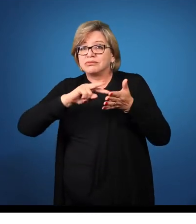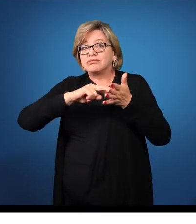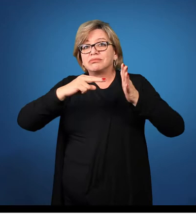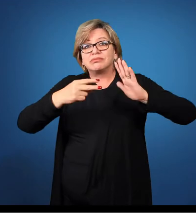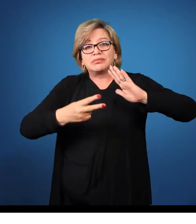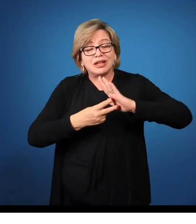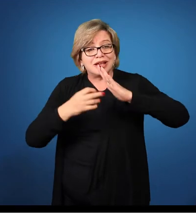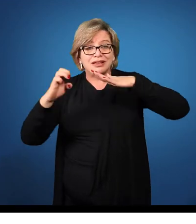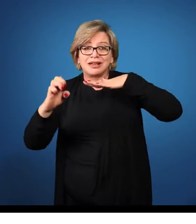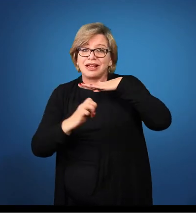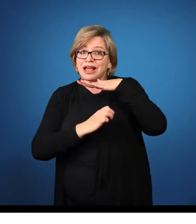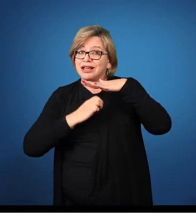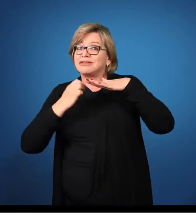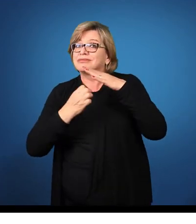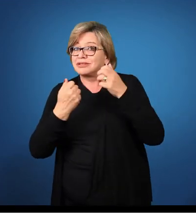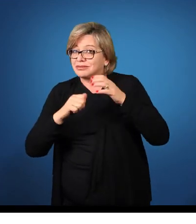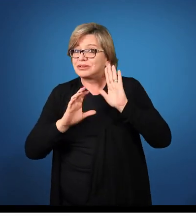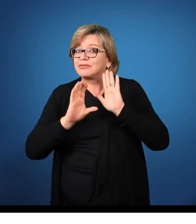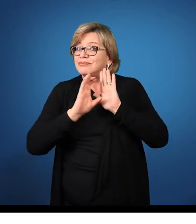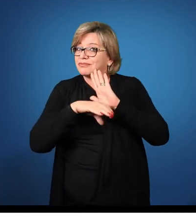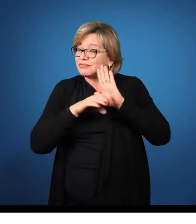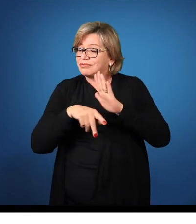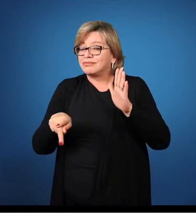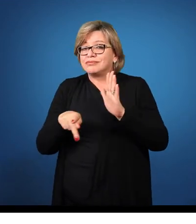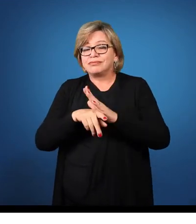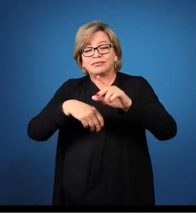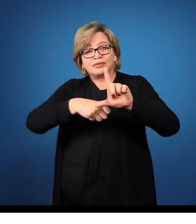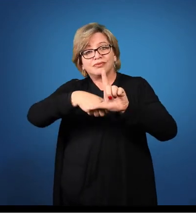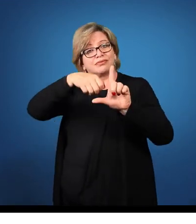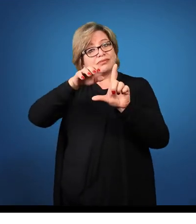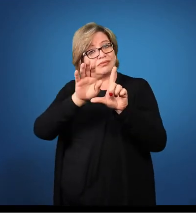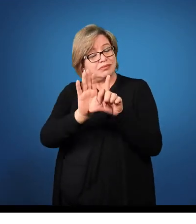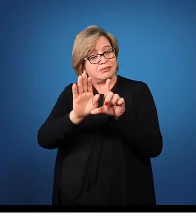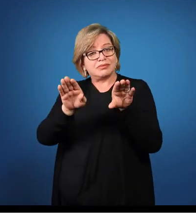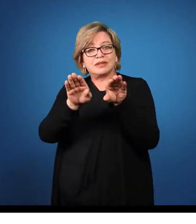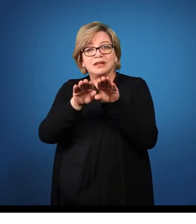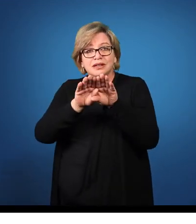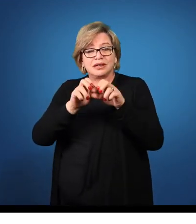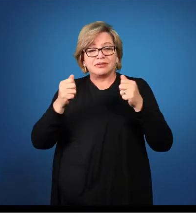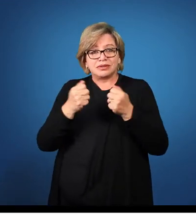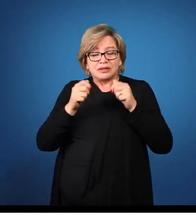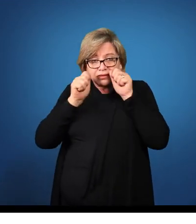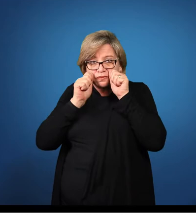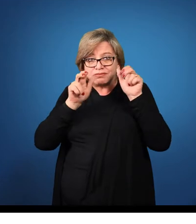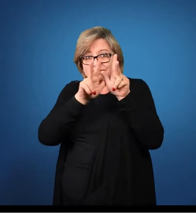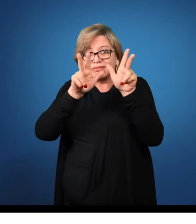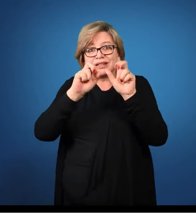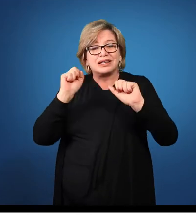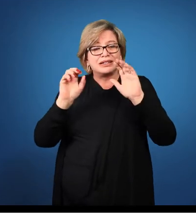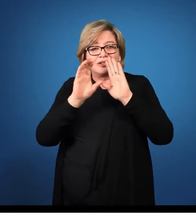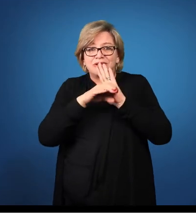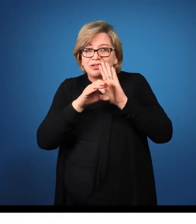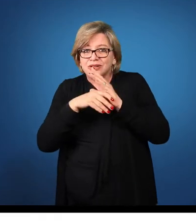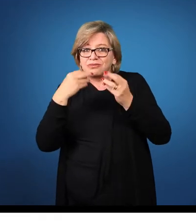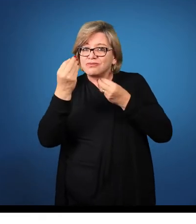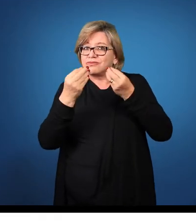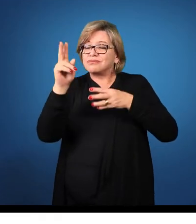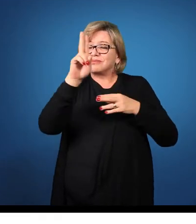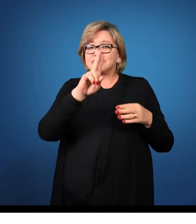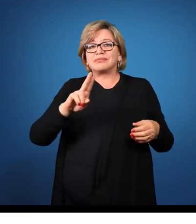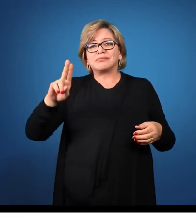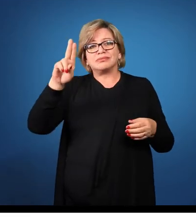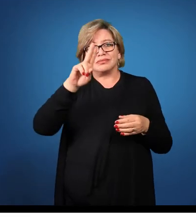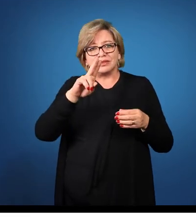precisa muito dos conceitos de logística, precisa muito estar atenta a esses conceitos, a aplicação desses